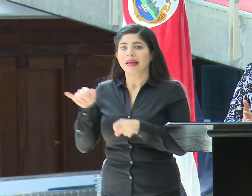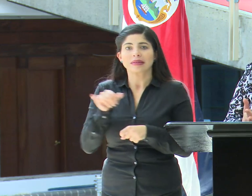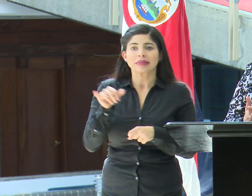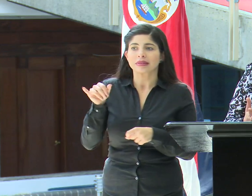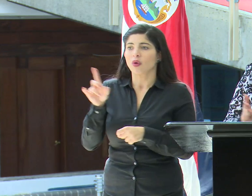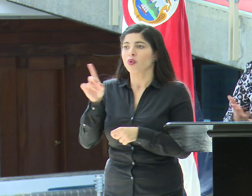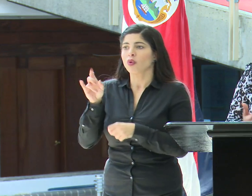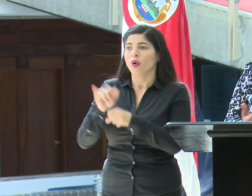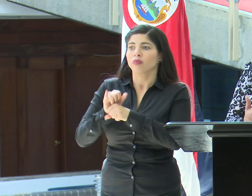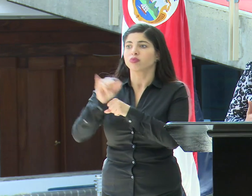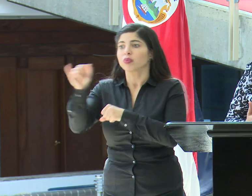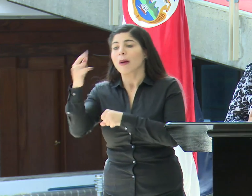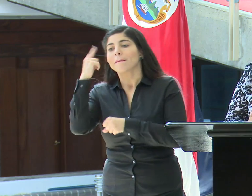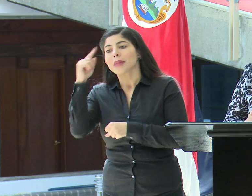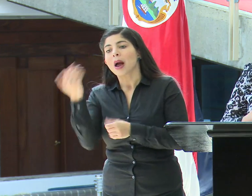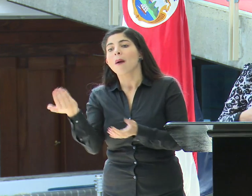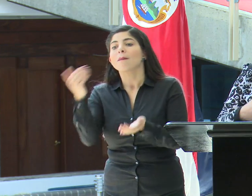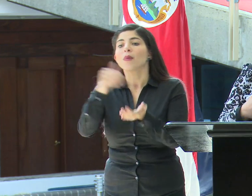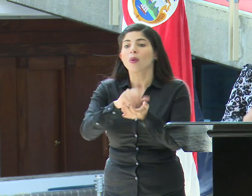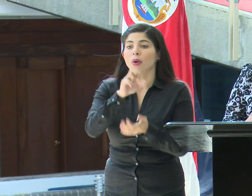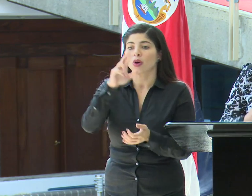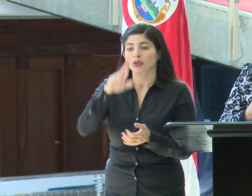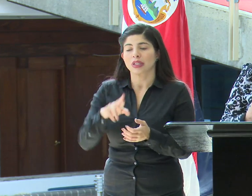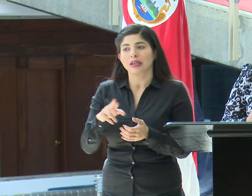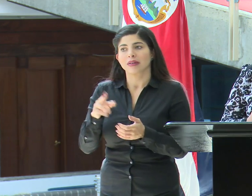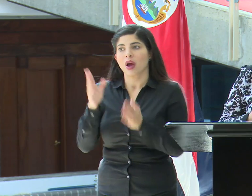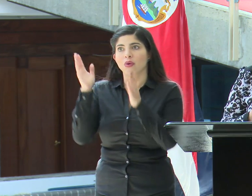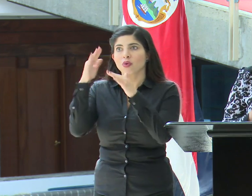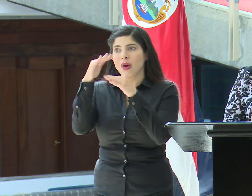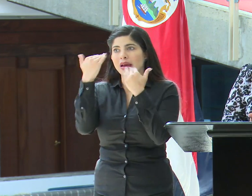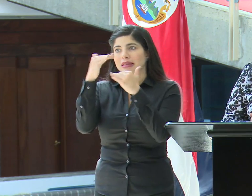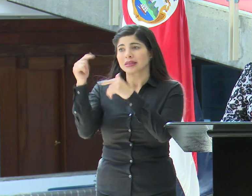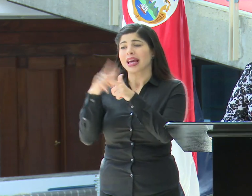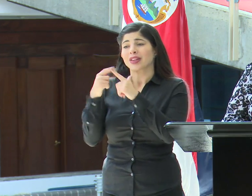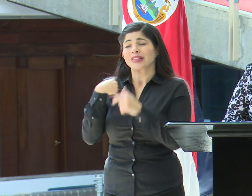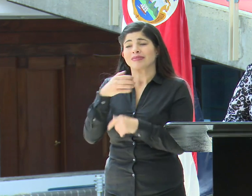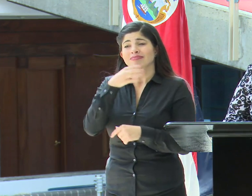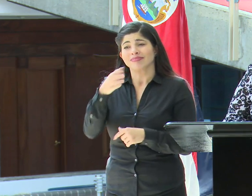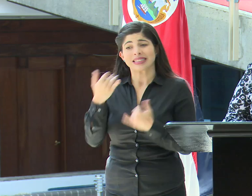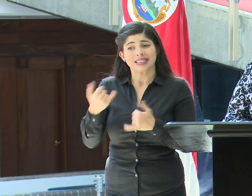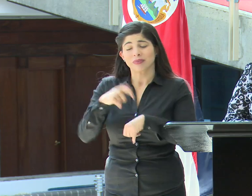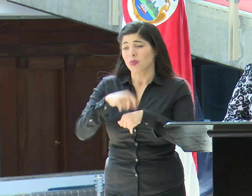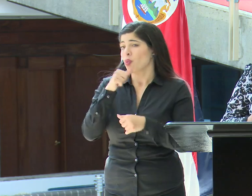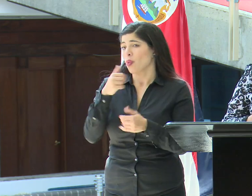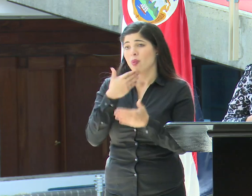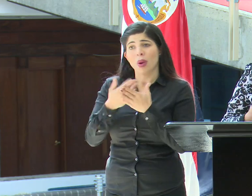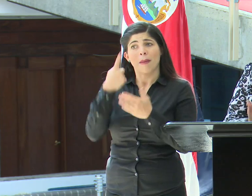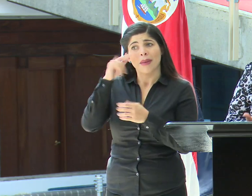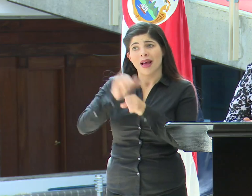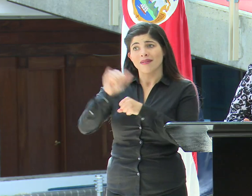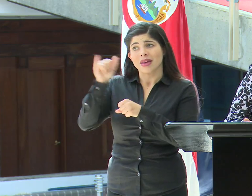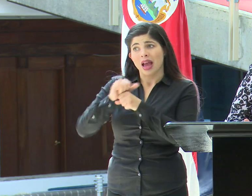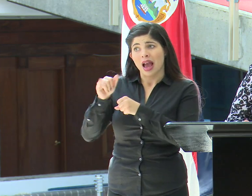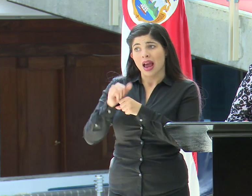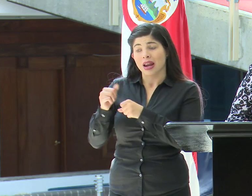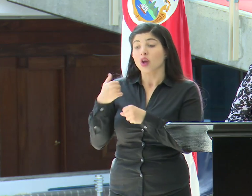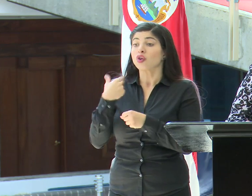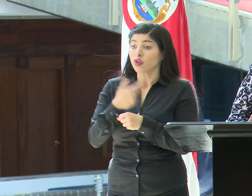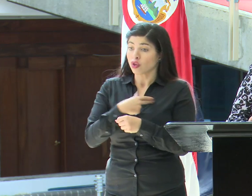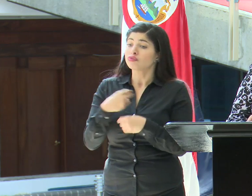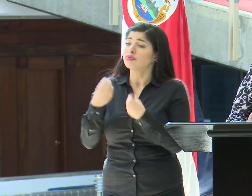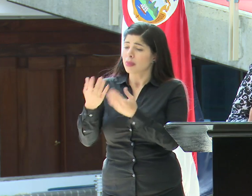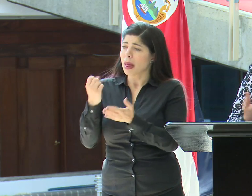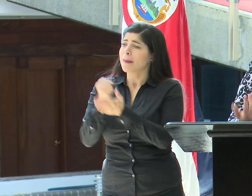para regresar. Así que insistimos nuevamente, no es un momento para viajar. A pesar de que estamos emitiendo